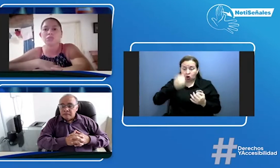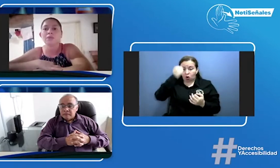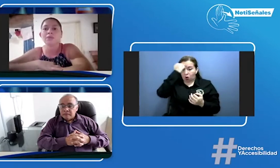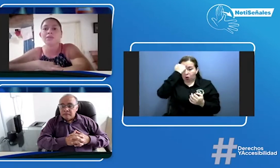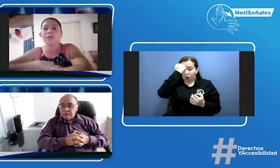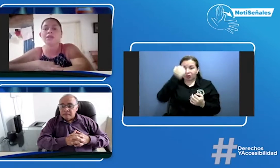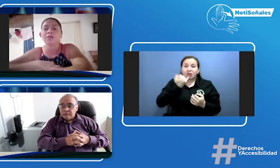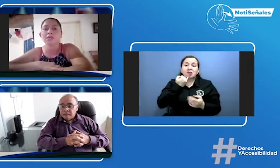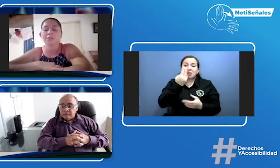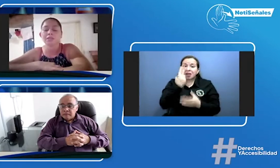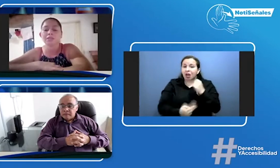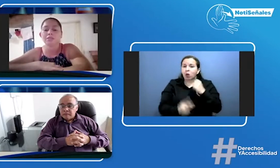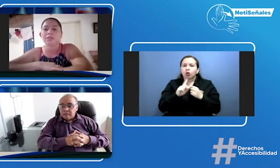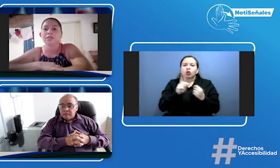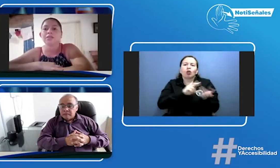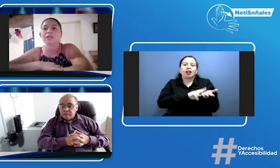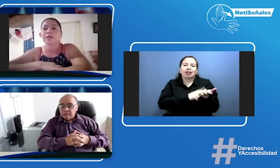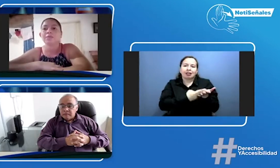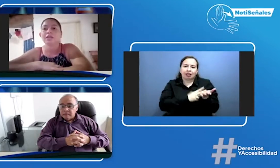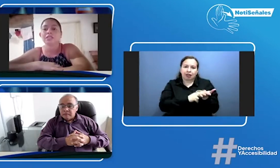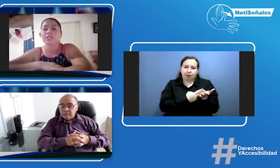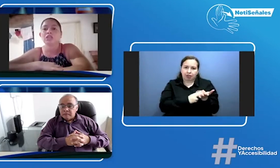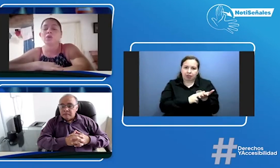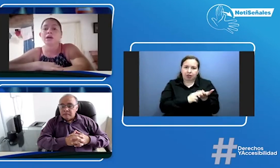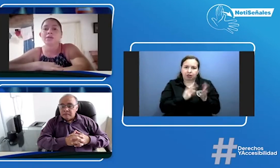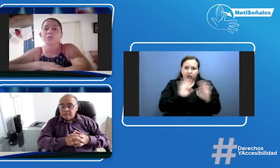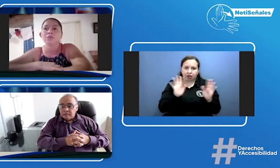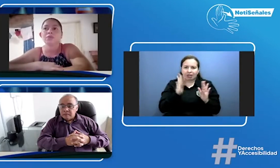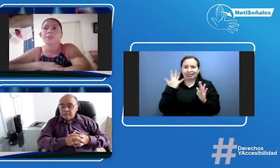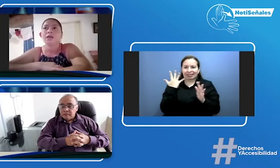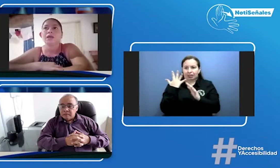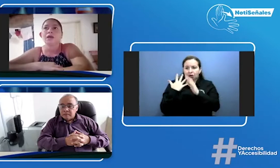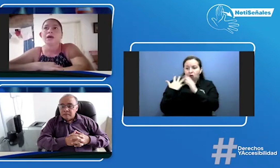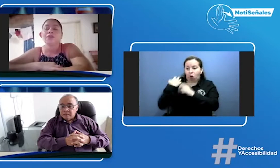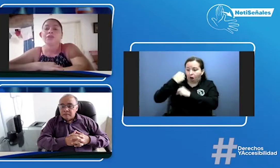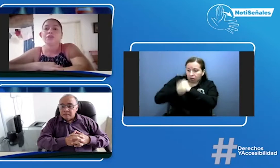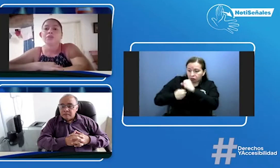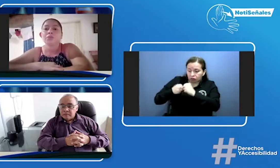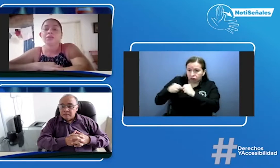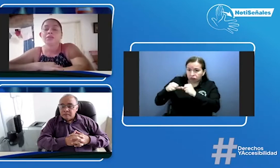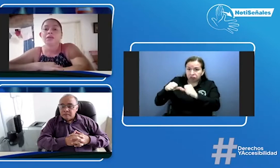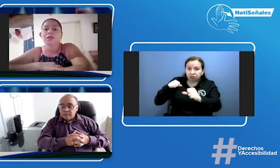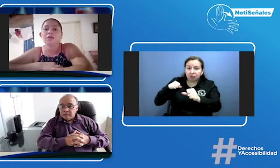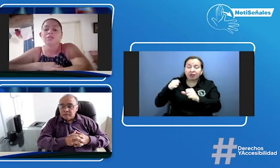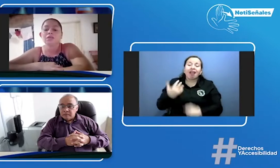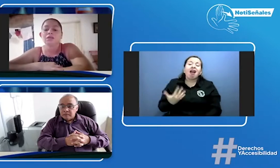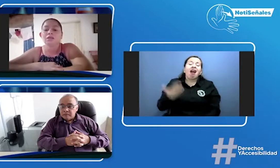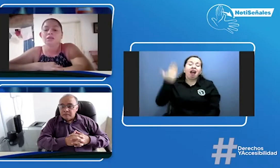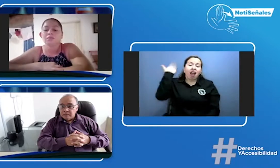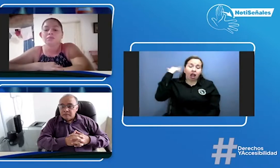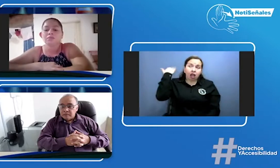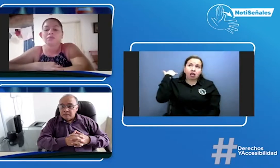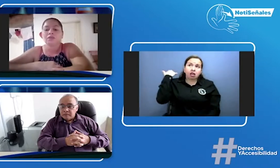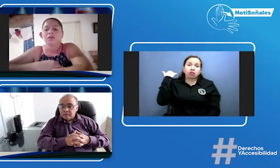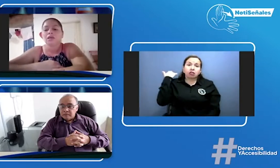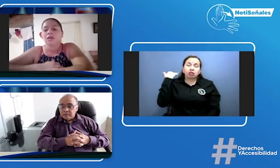solamente intérpretes, ya hace cinco años. Anteriormente ellos